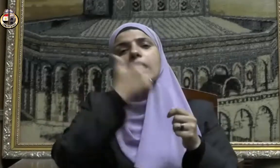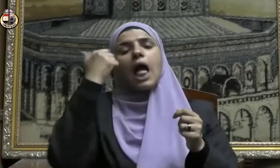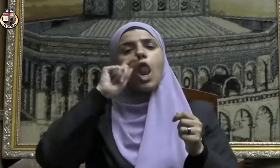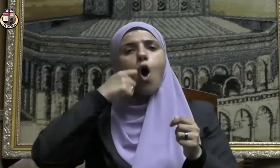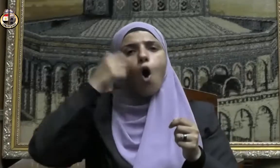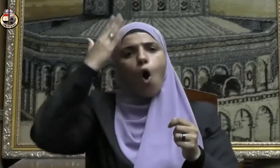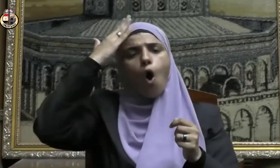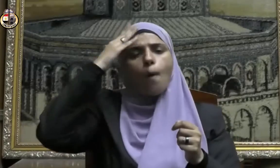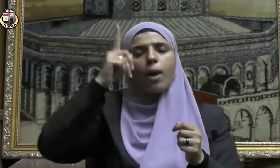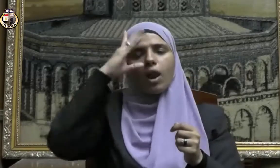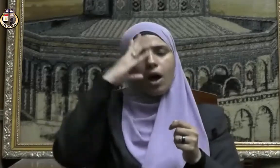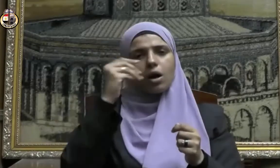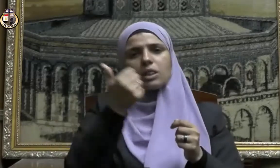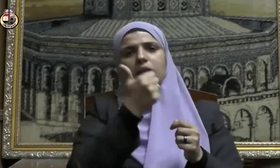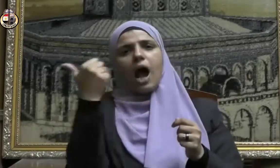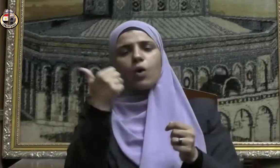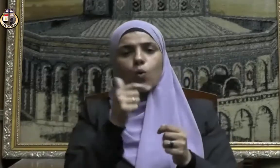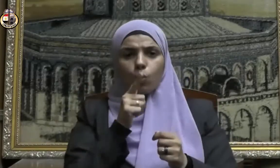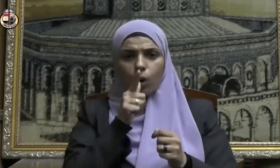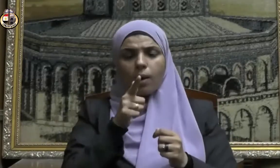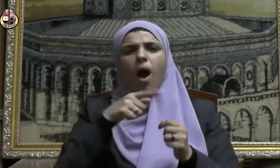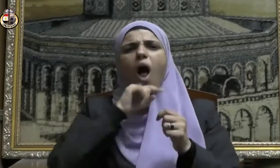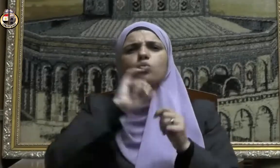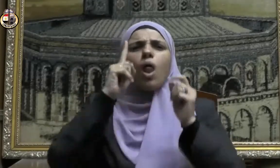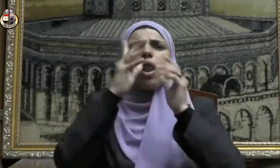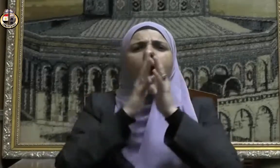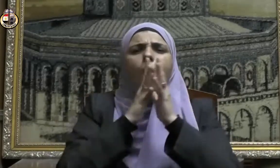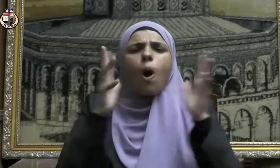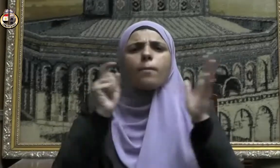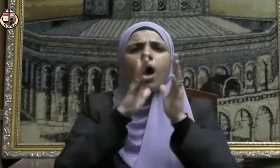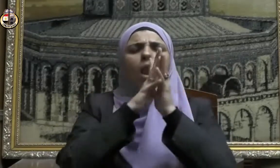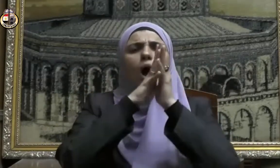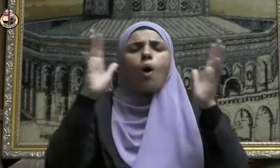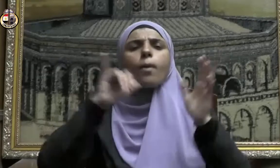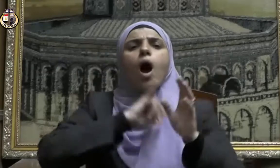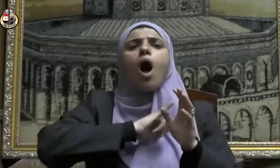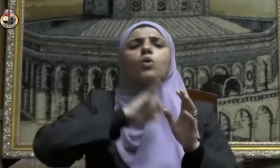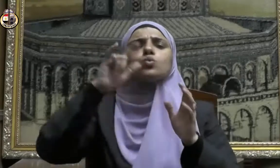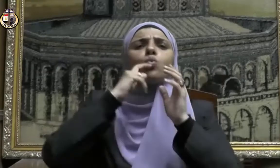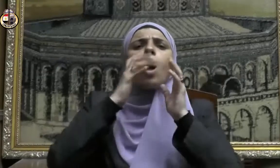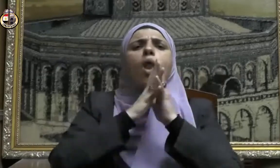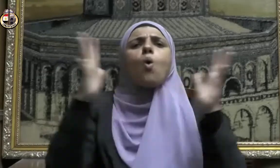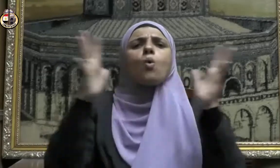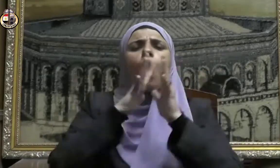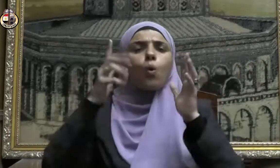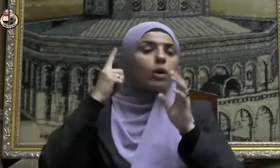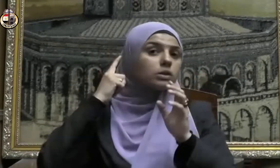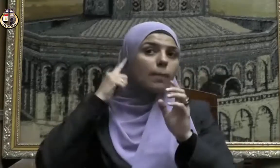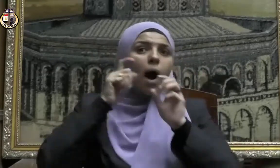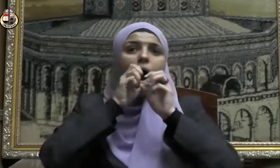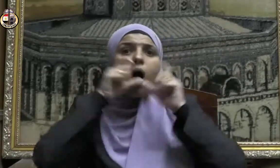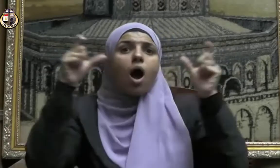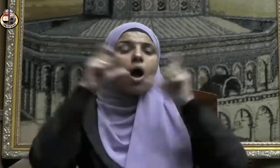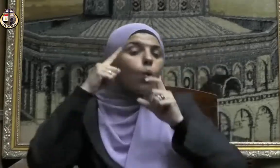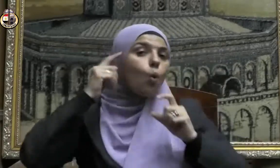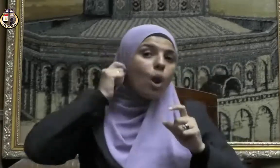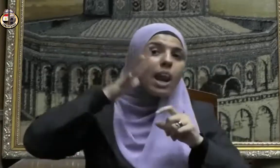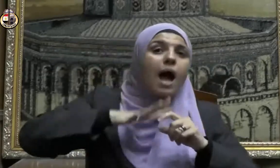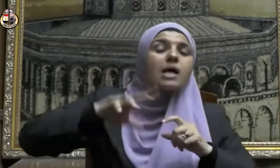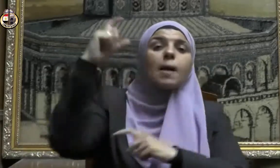عمر رضي الله عنه يكبر في قبته بمنا فيسمعه أهل المسجد